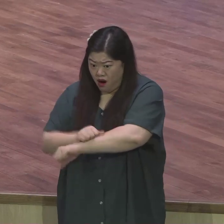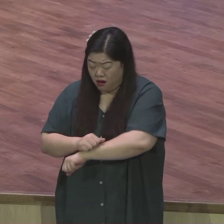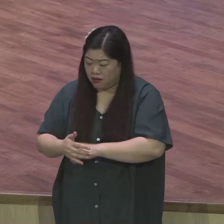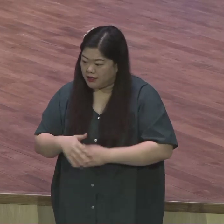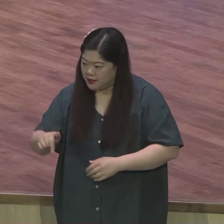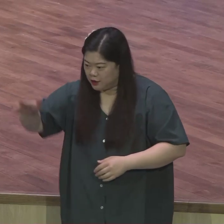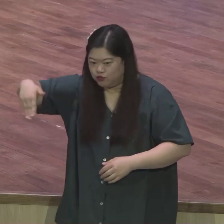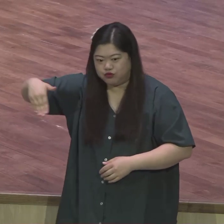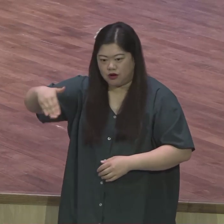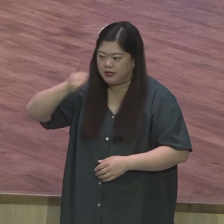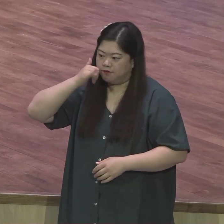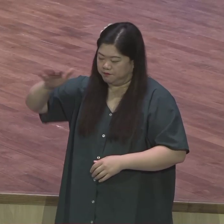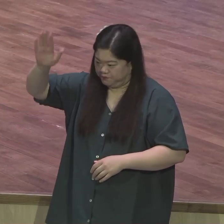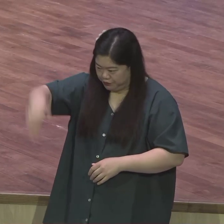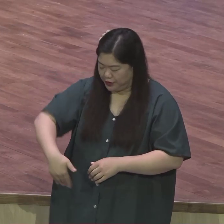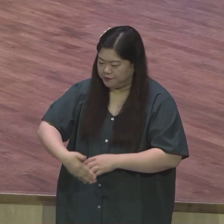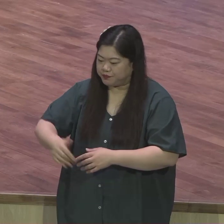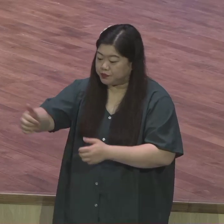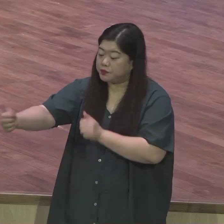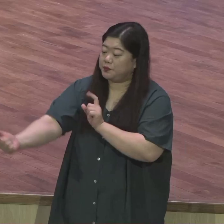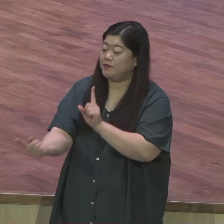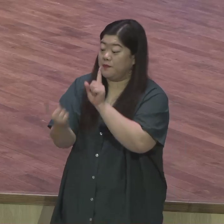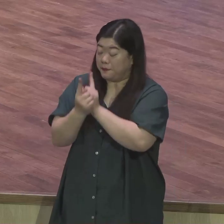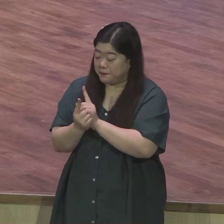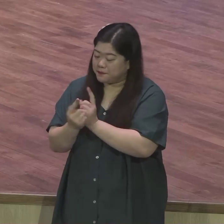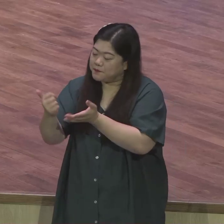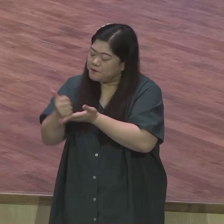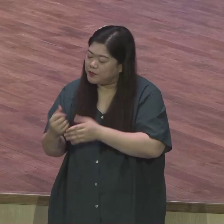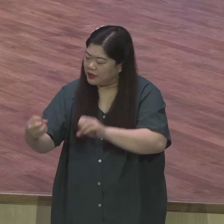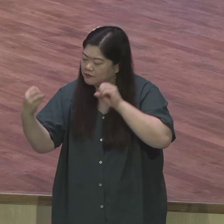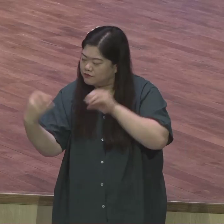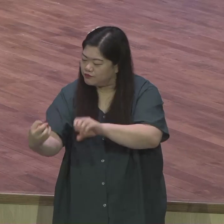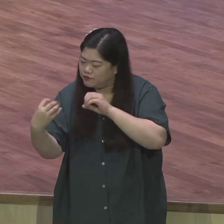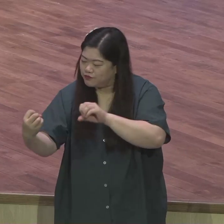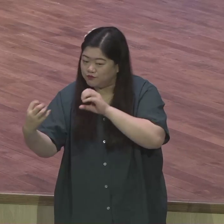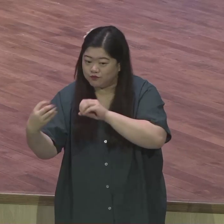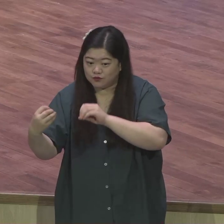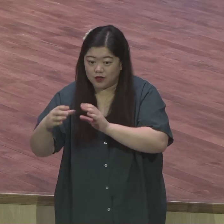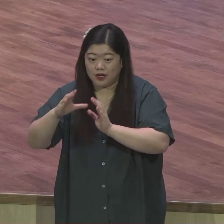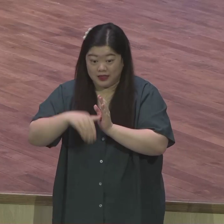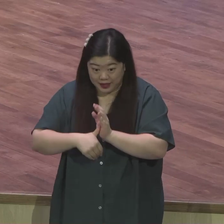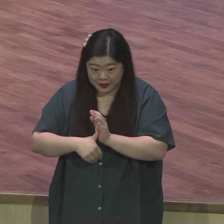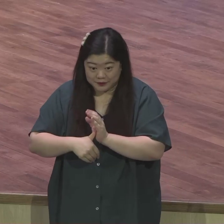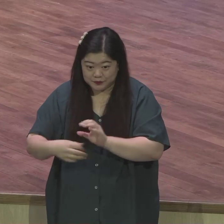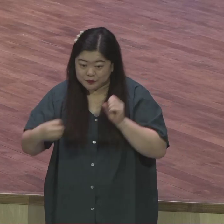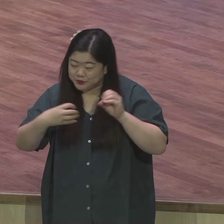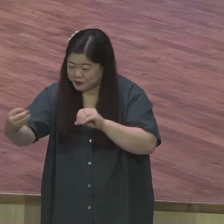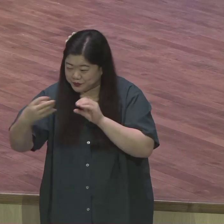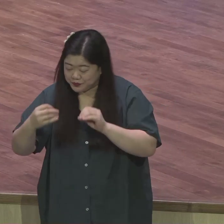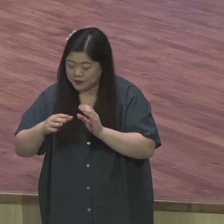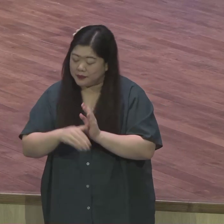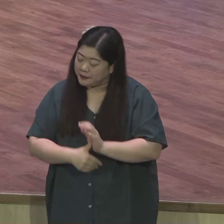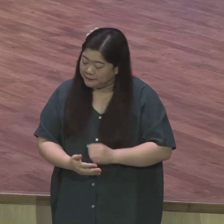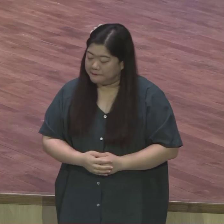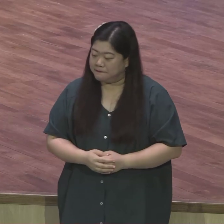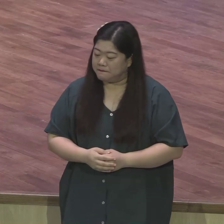그래서 초청을 해가지고 만찬을 했습니다 만찬 하면서 만찬 기념으로